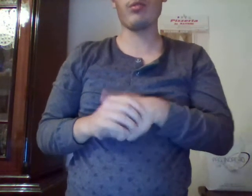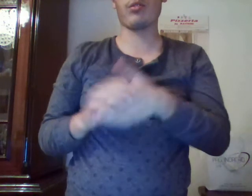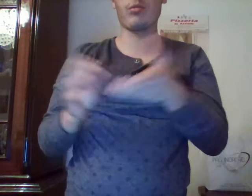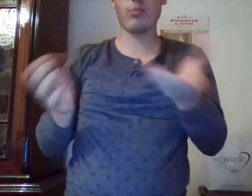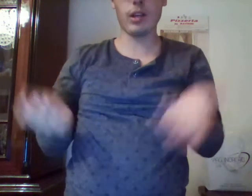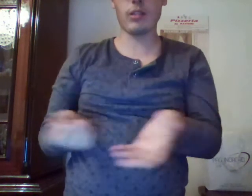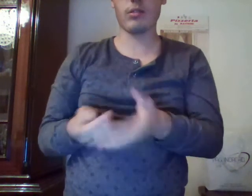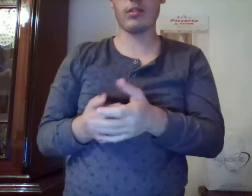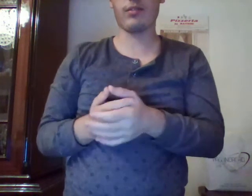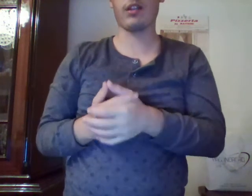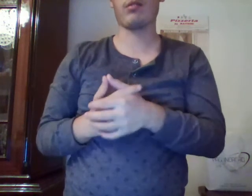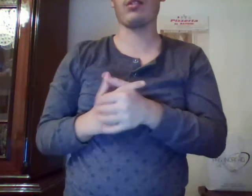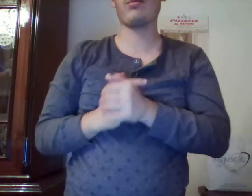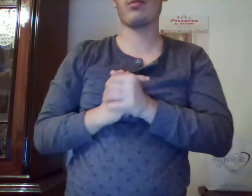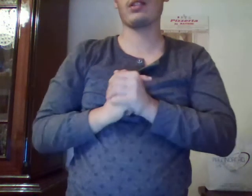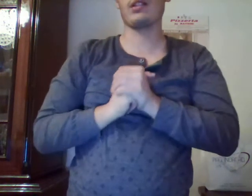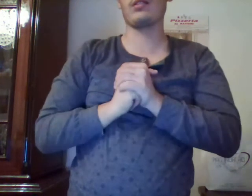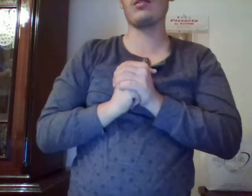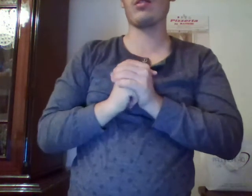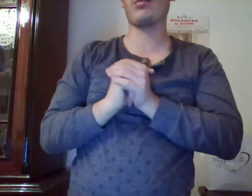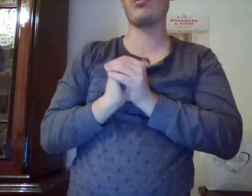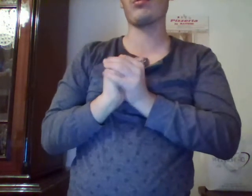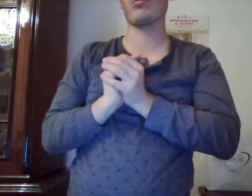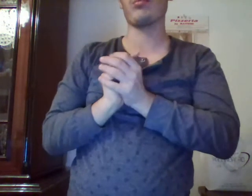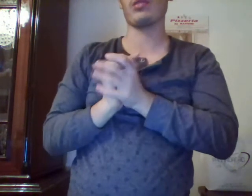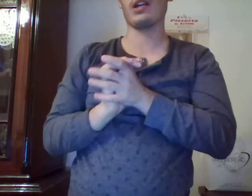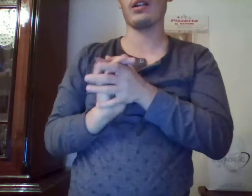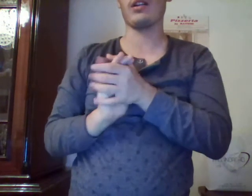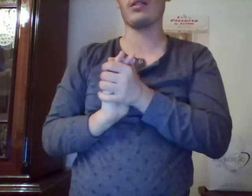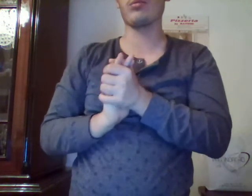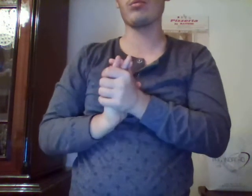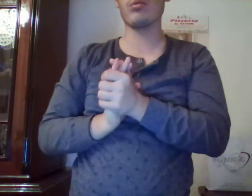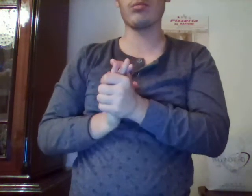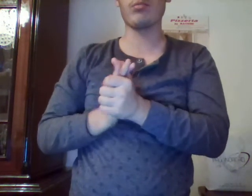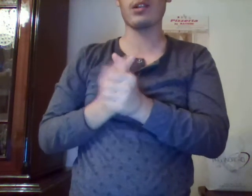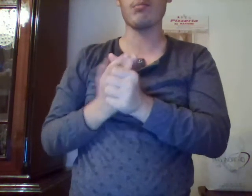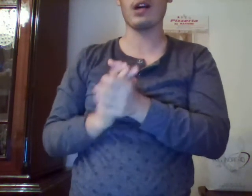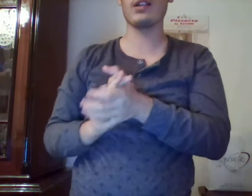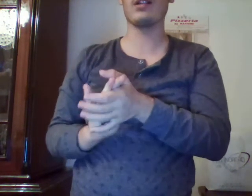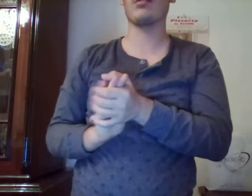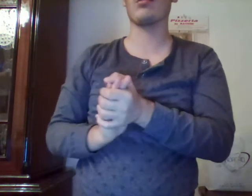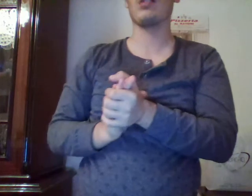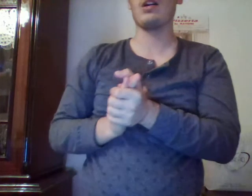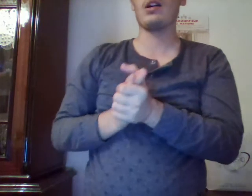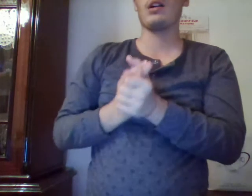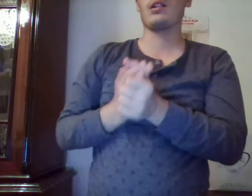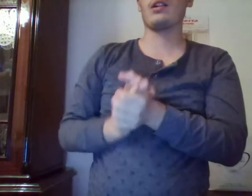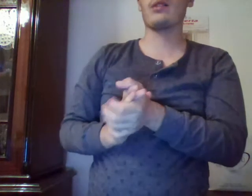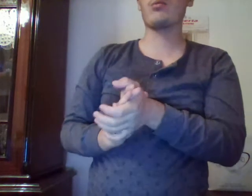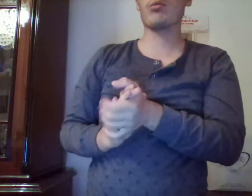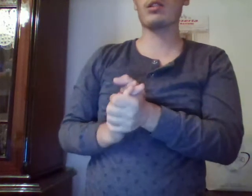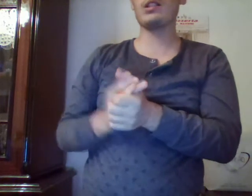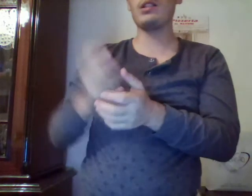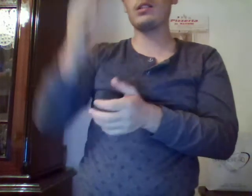chiudendo di fatto la giornata di oggi sul mio canale youtube ribadendo gli azzurrini di